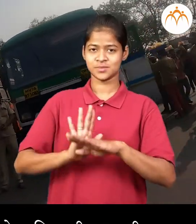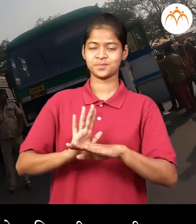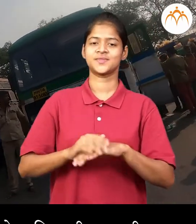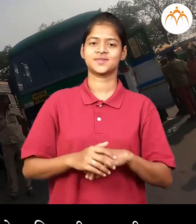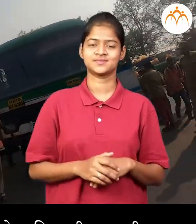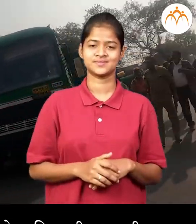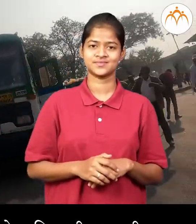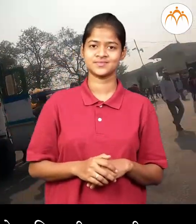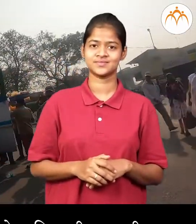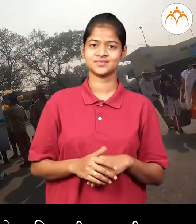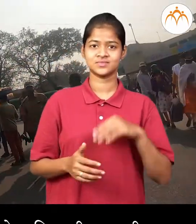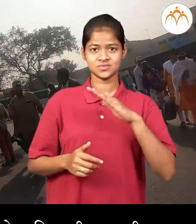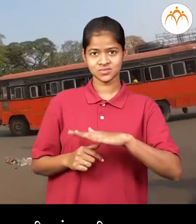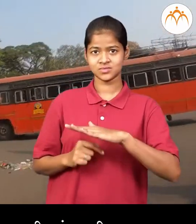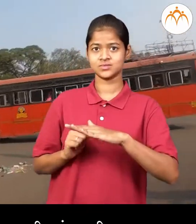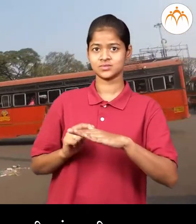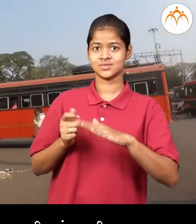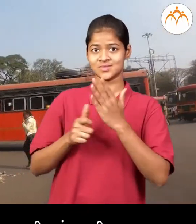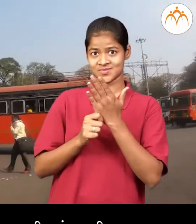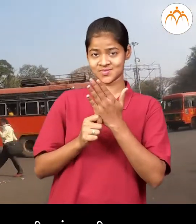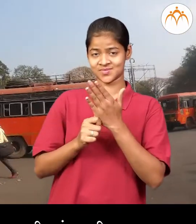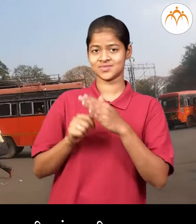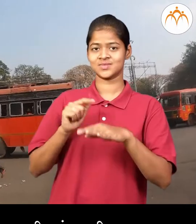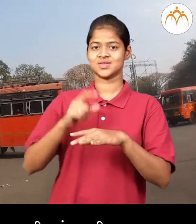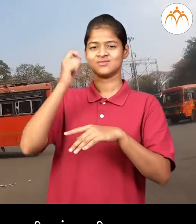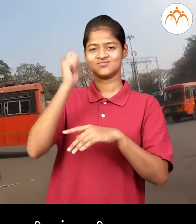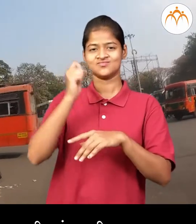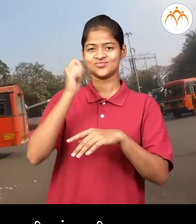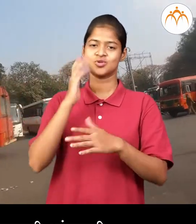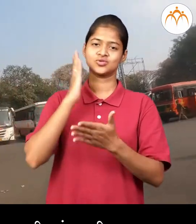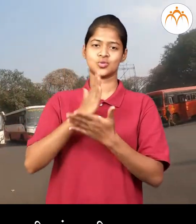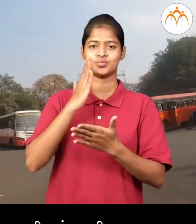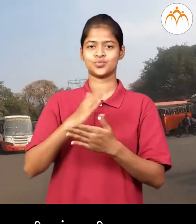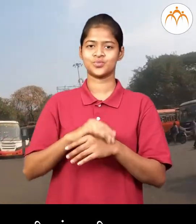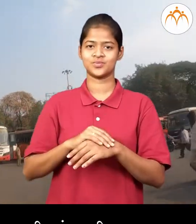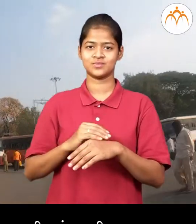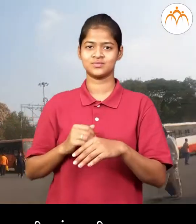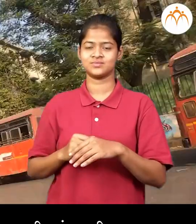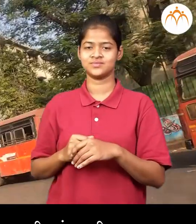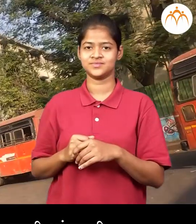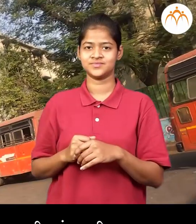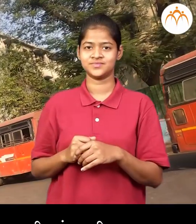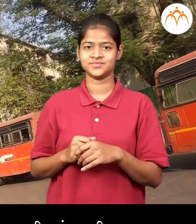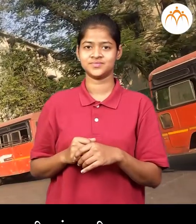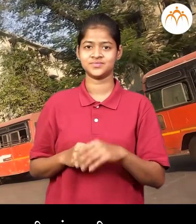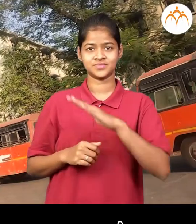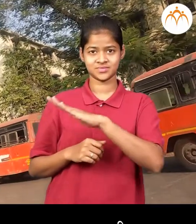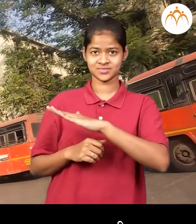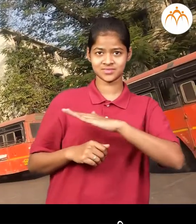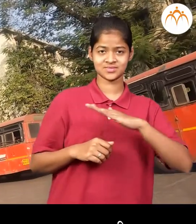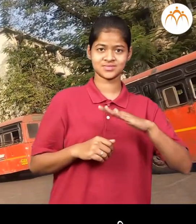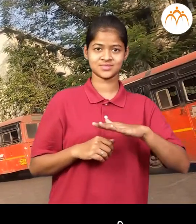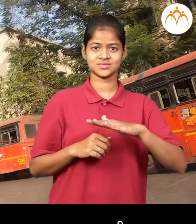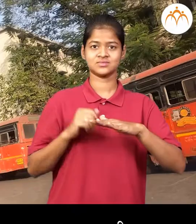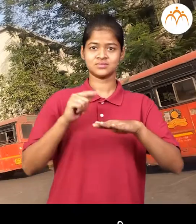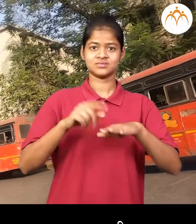योग्य ठीकाणी अंडली मग वाहक काकनी घंटा वाजवायची खांबवली ते